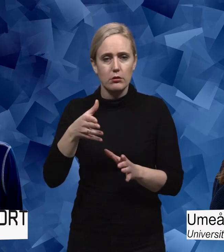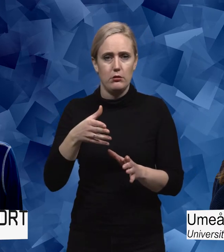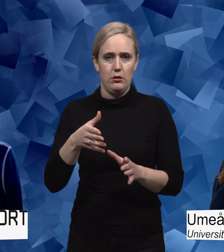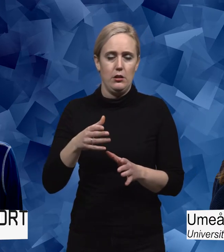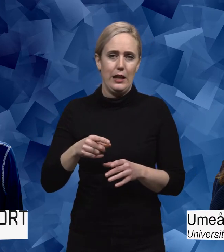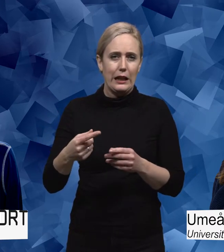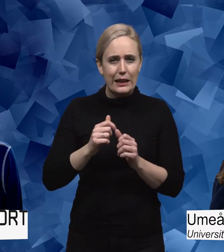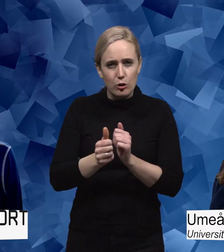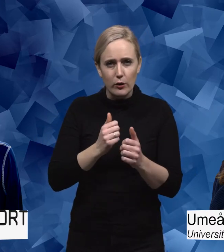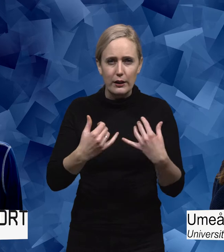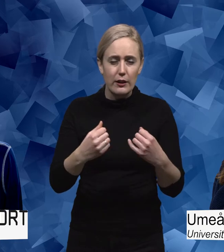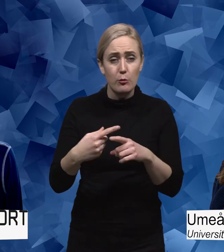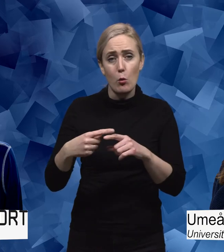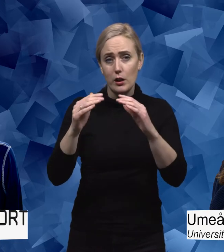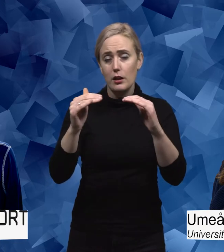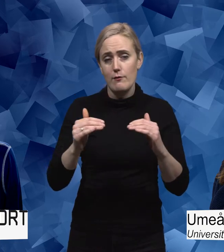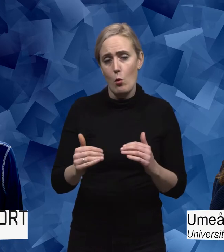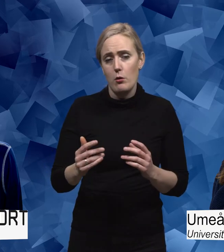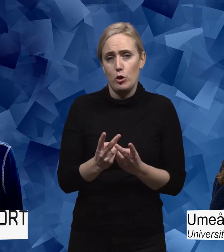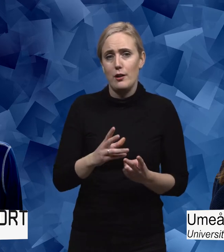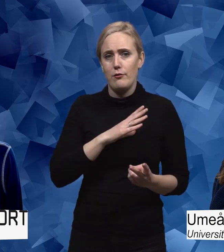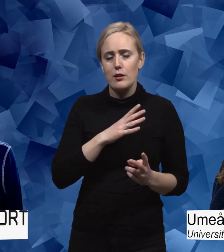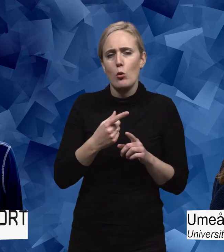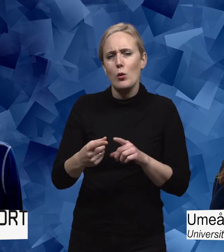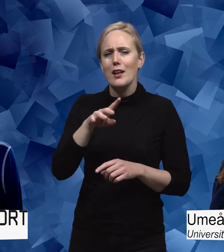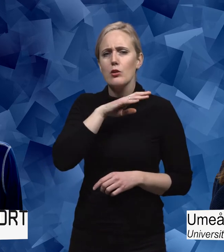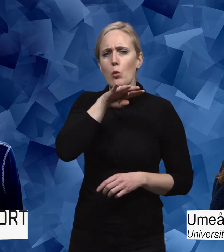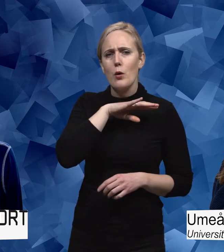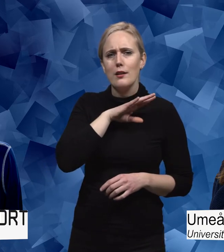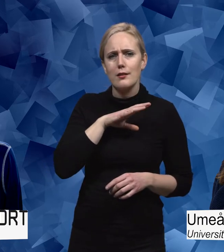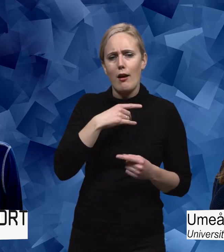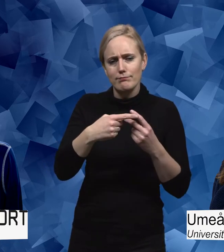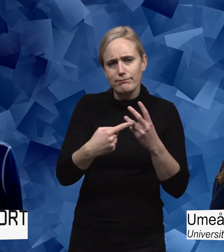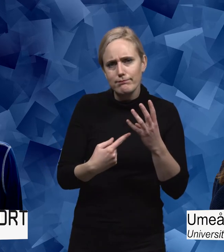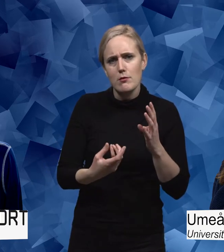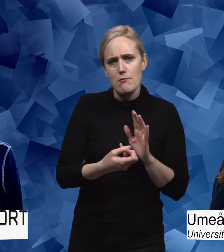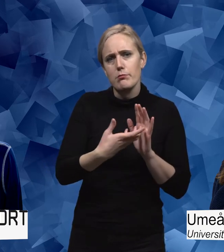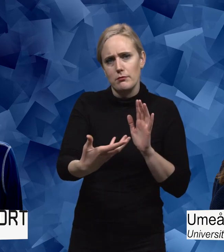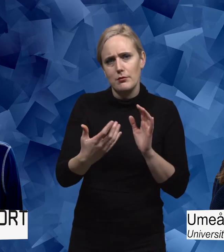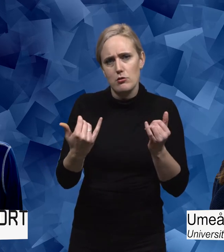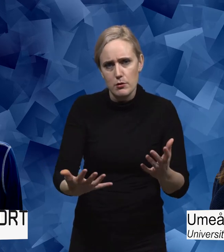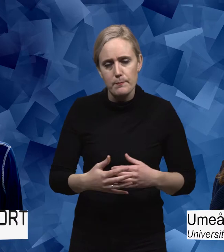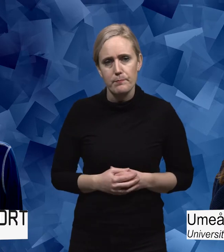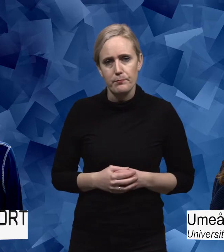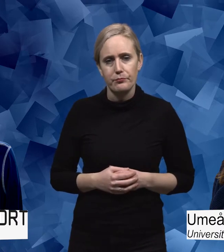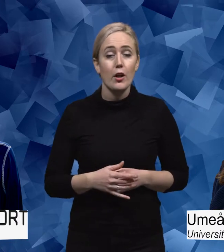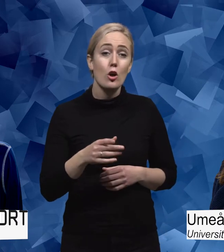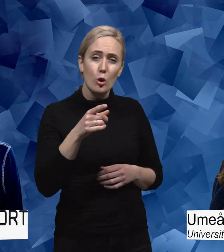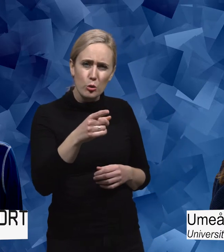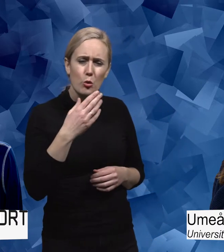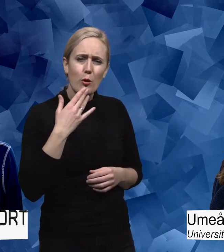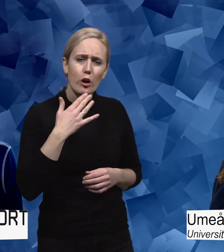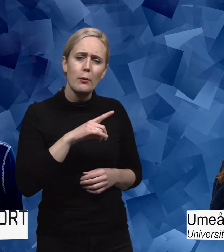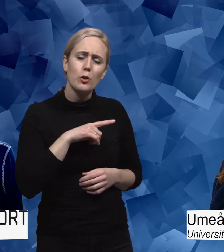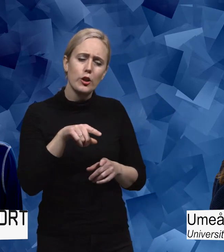idrottsaktiviteter på alla nivåer. Så att det finns också historiska orsaker till att det ser ut på det sättet. Du pratar ju